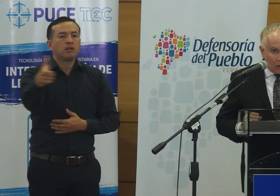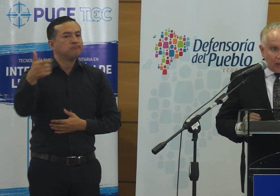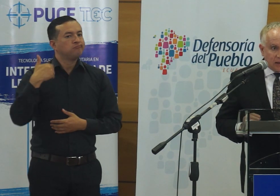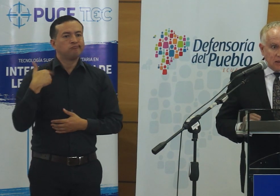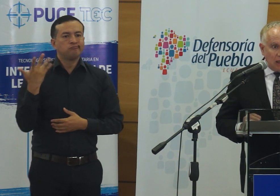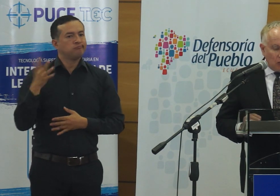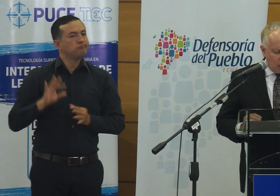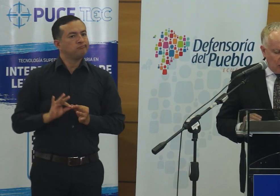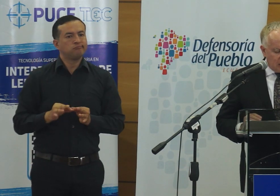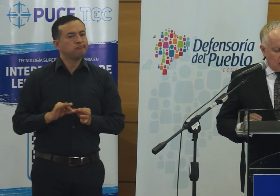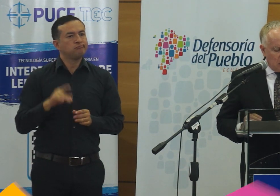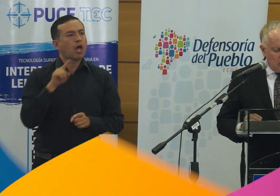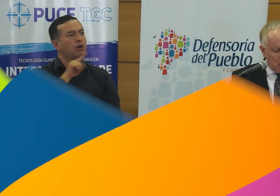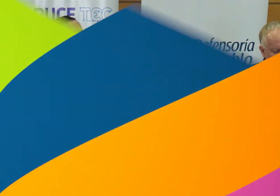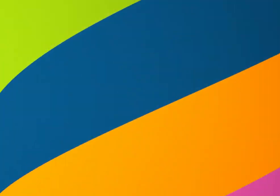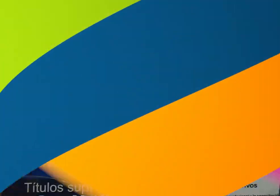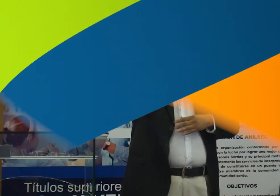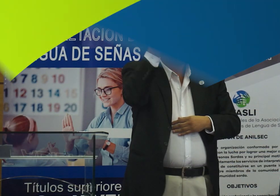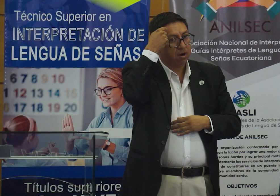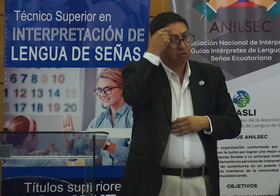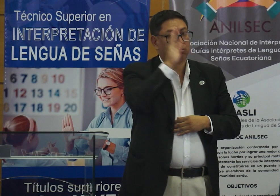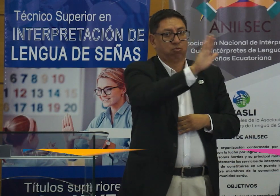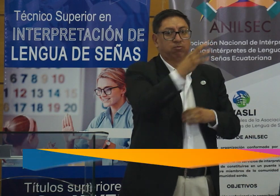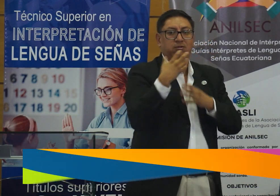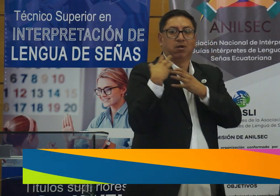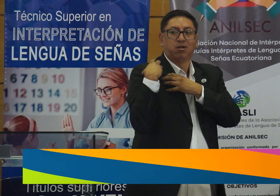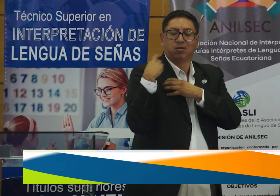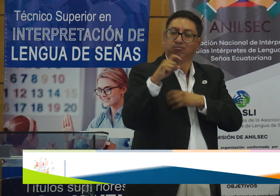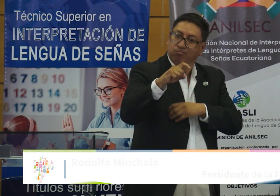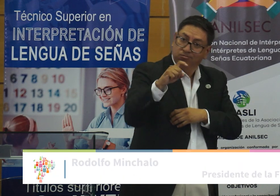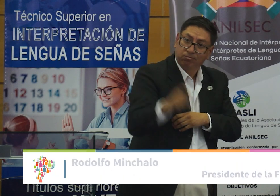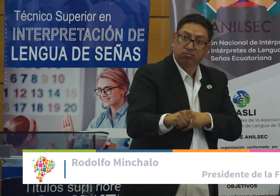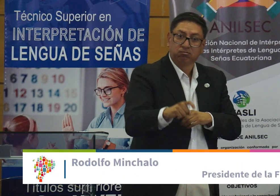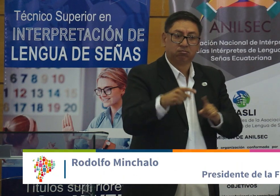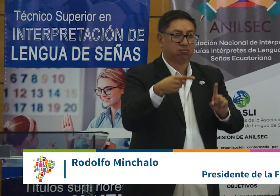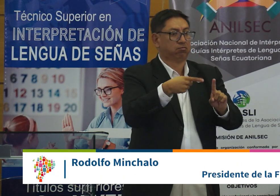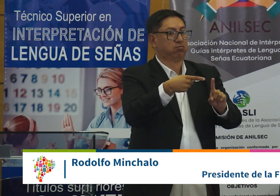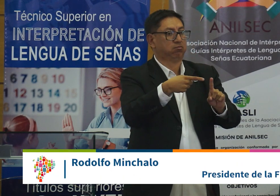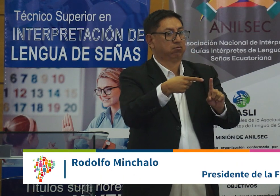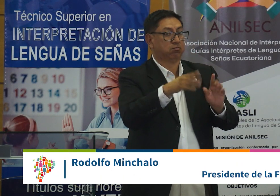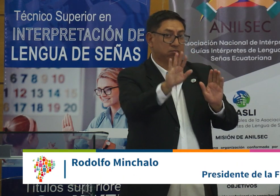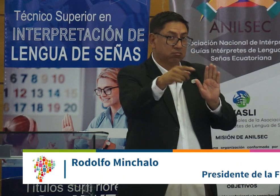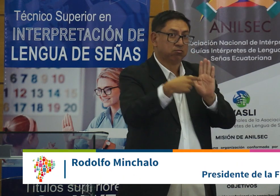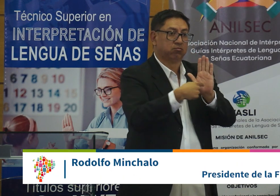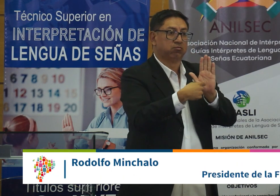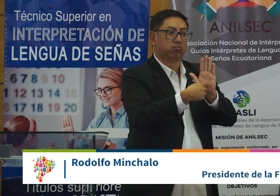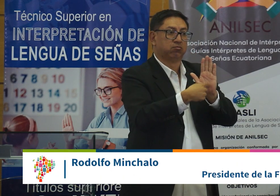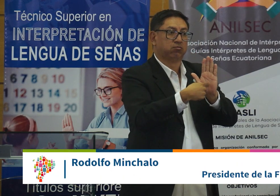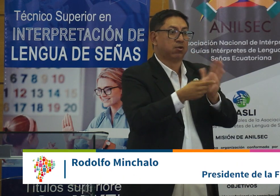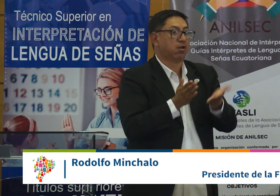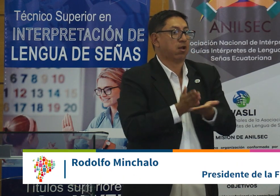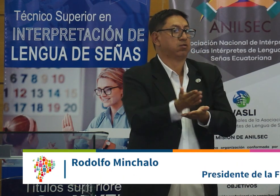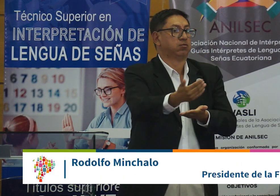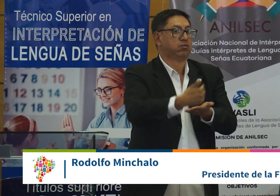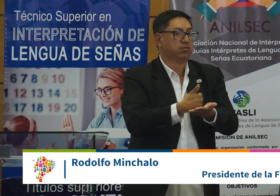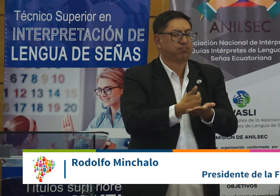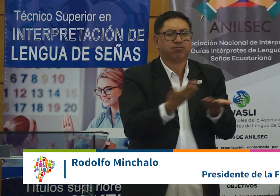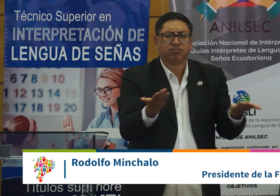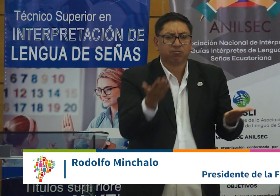otras instituciones. Y dejar el encargo ahora, el relevo a quien le pertenece a ser efectivo la aplicación de este perfil